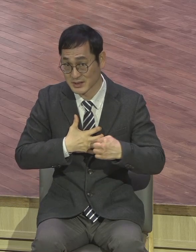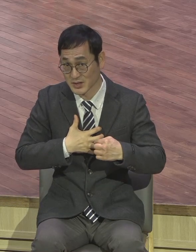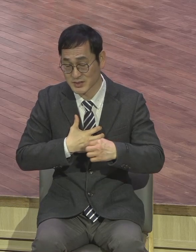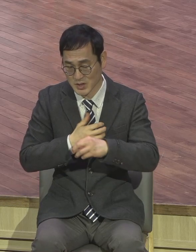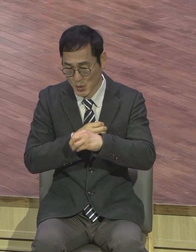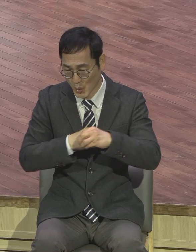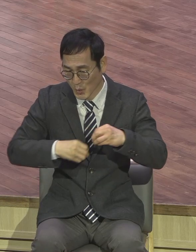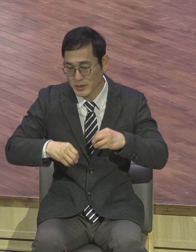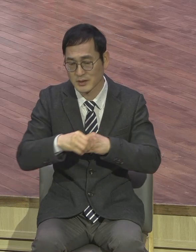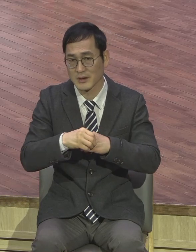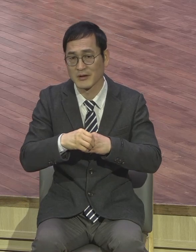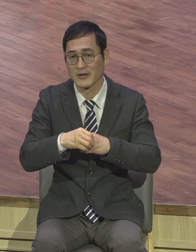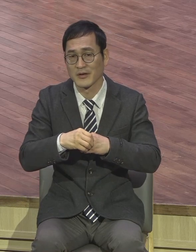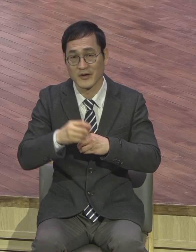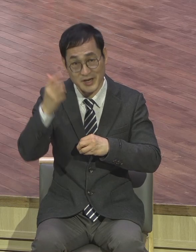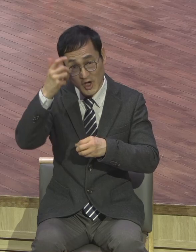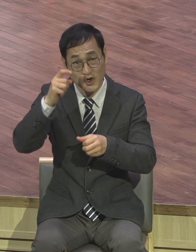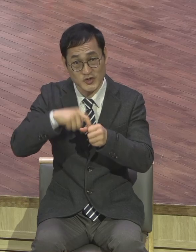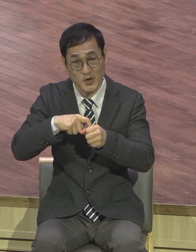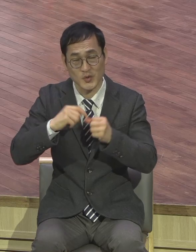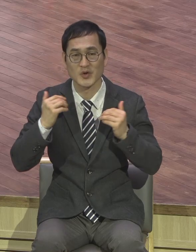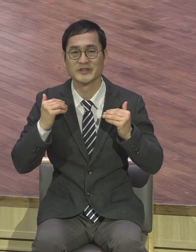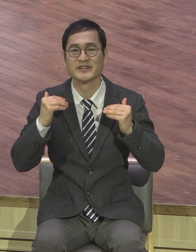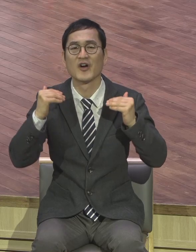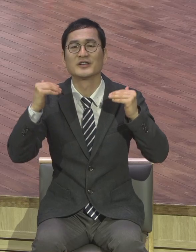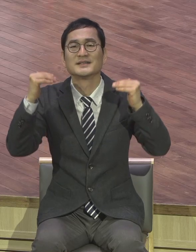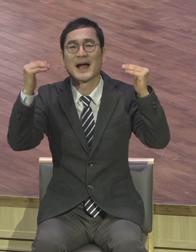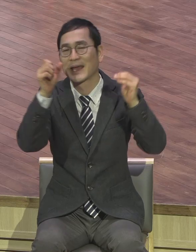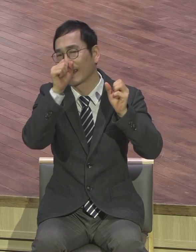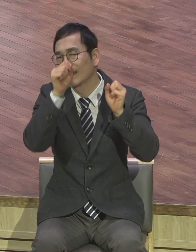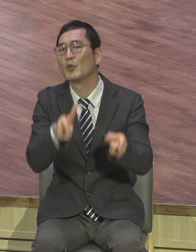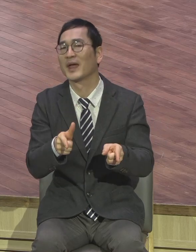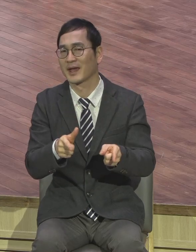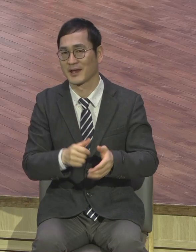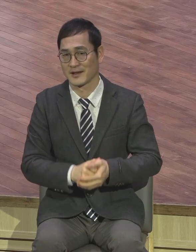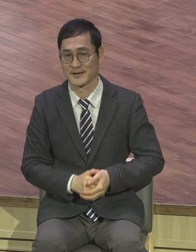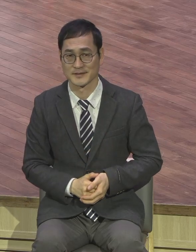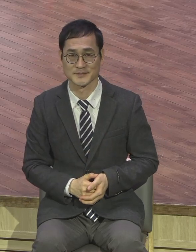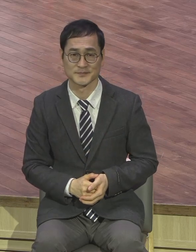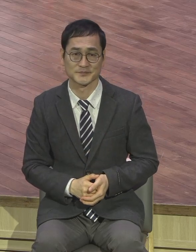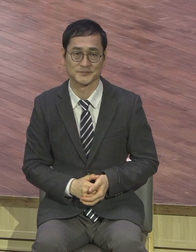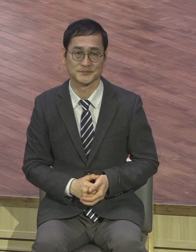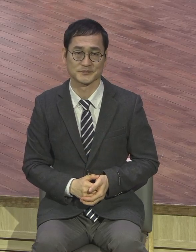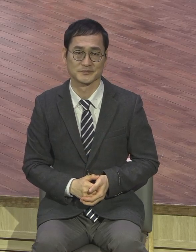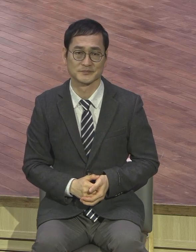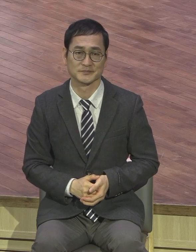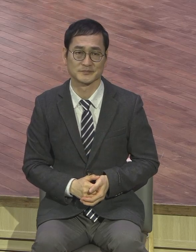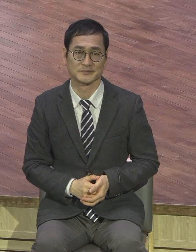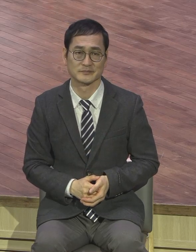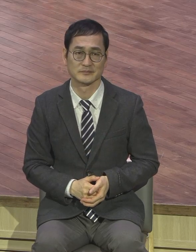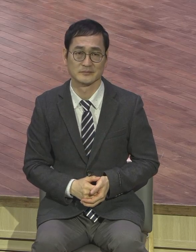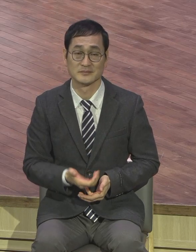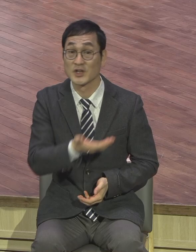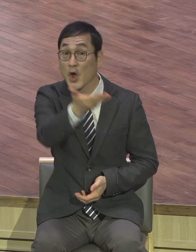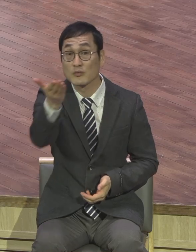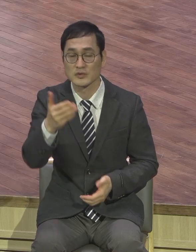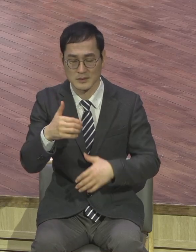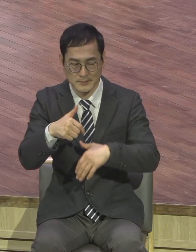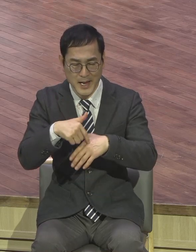여러분이 영적으로 바라볼 때 성장의 기회가 되길 바랍니다. 아픔이 고통이 그것 때문에